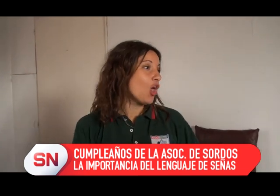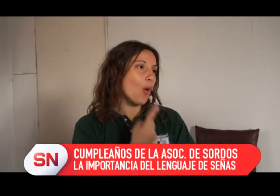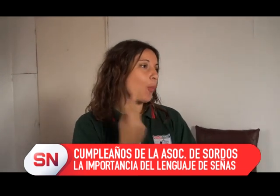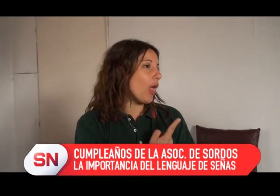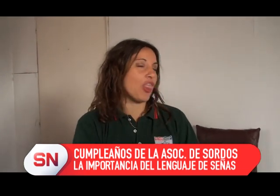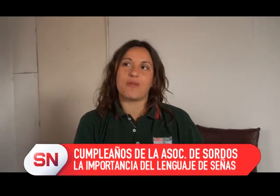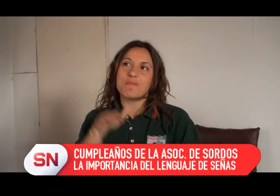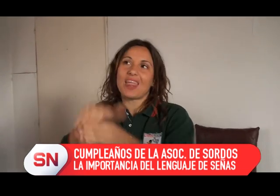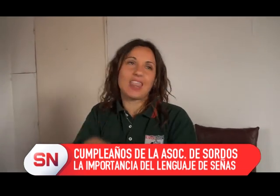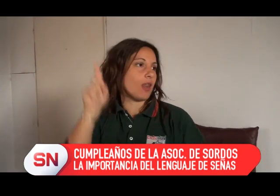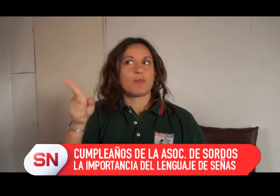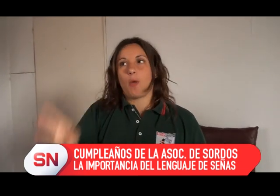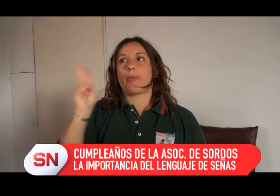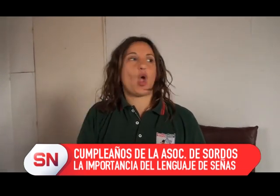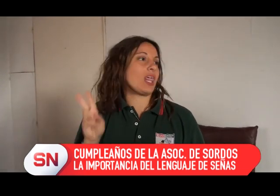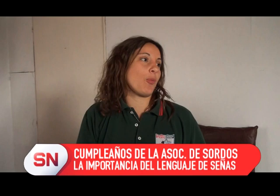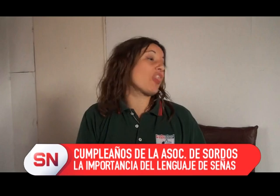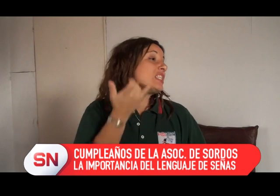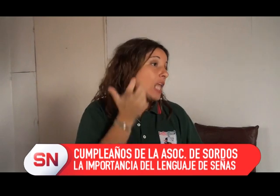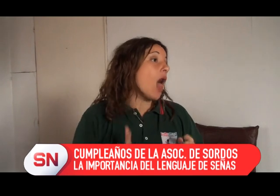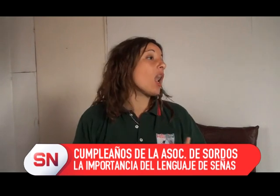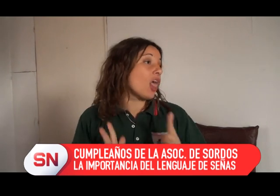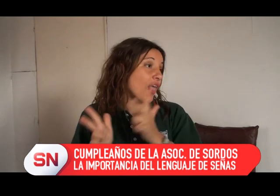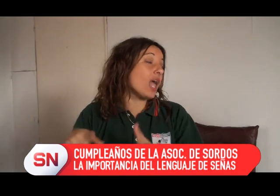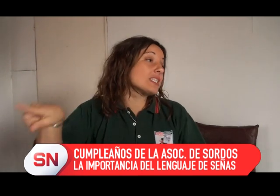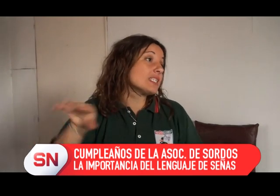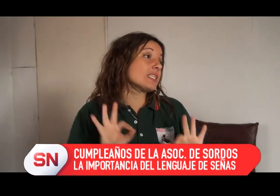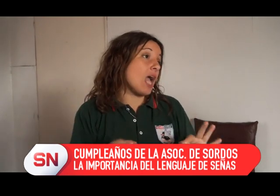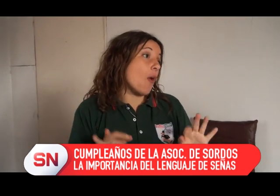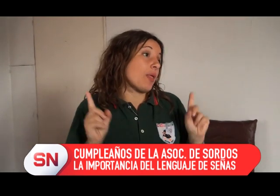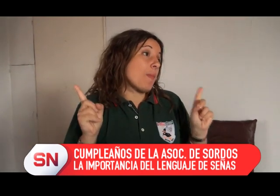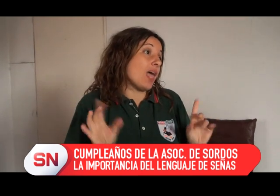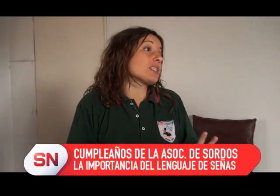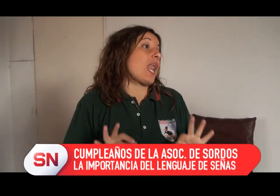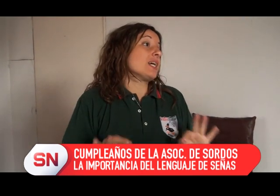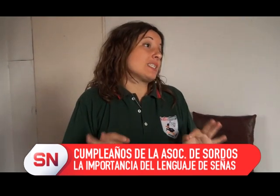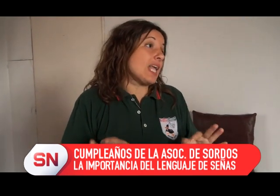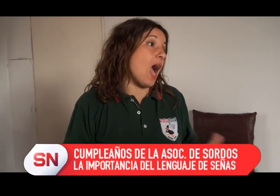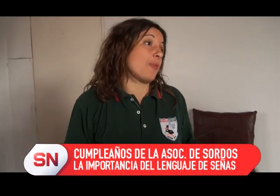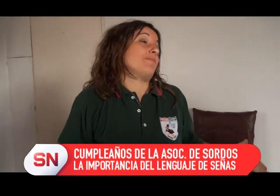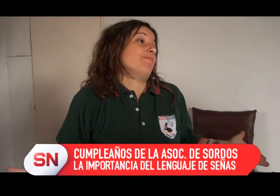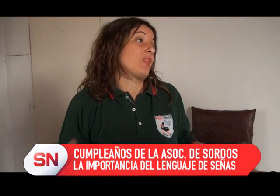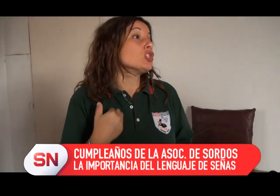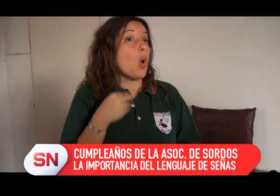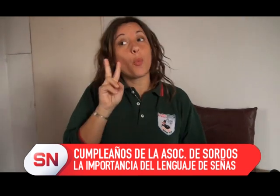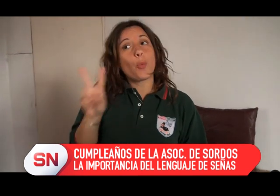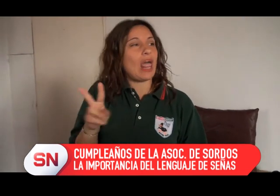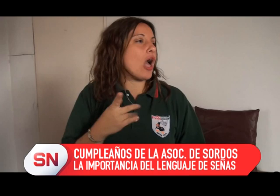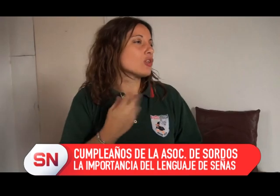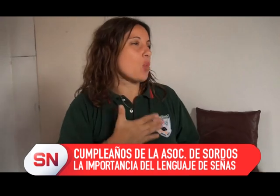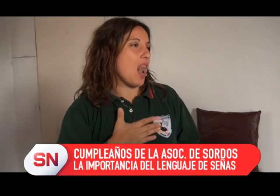Y es difícil, dice, claro, ella no lo puede prohibir ni tampoco decir que está bien o que está mal.